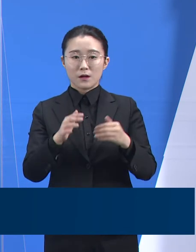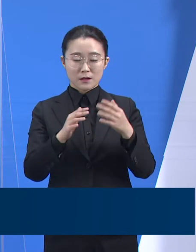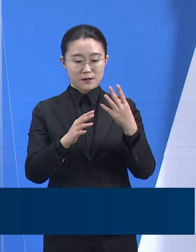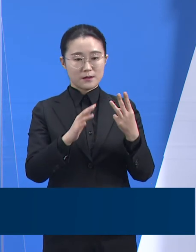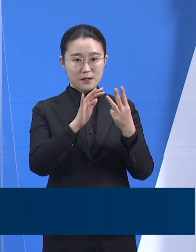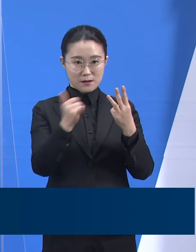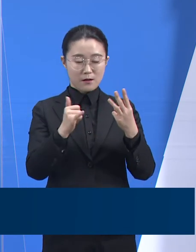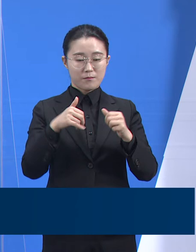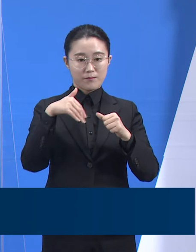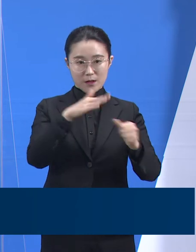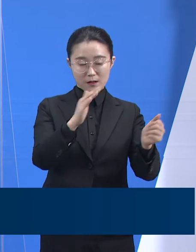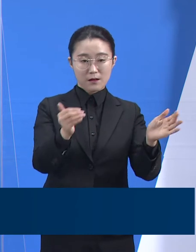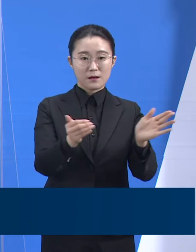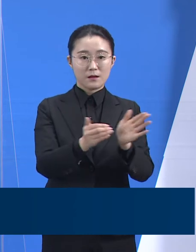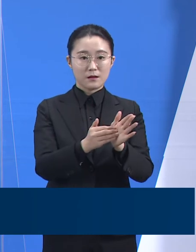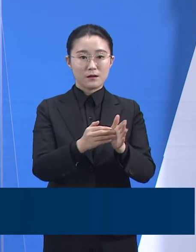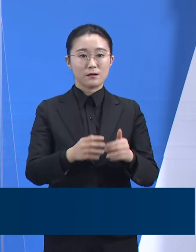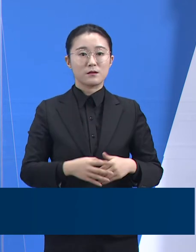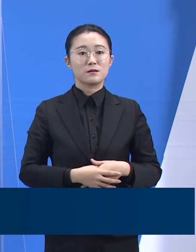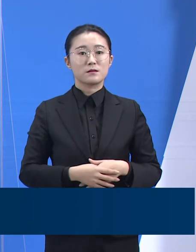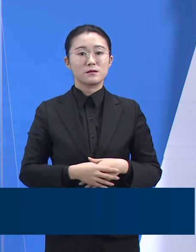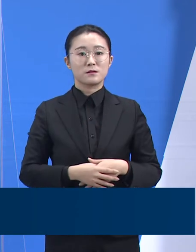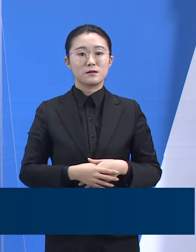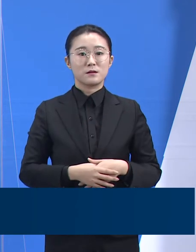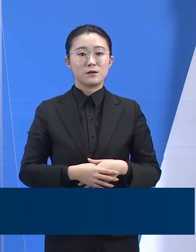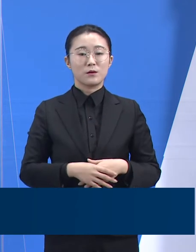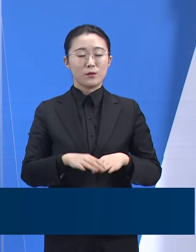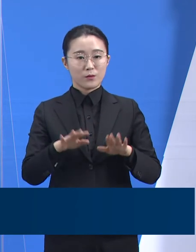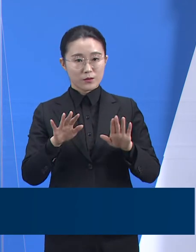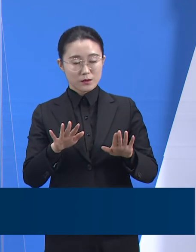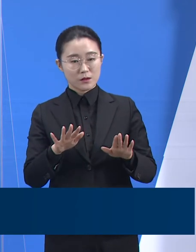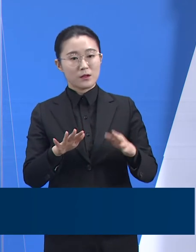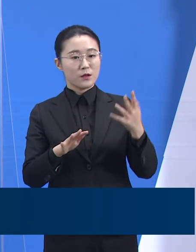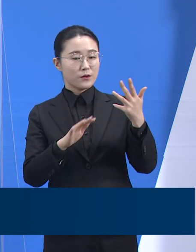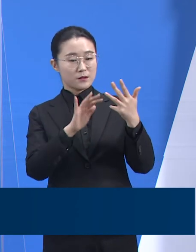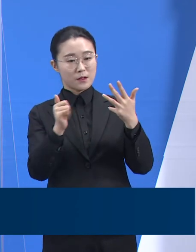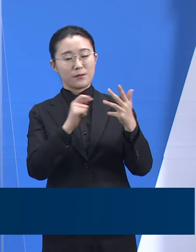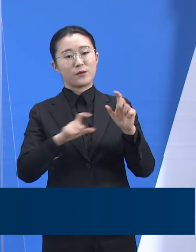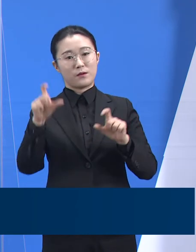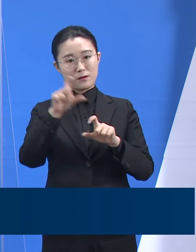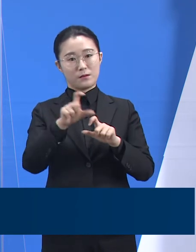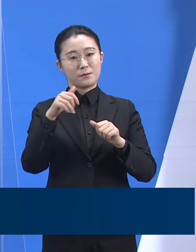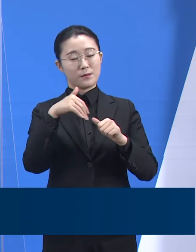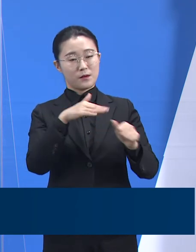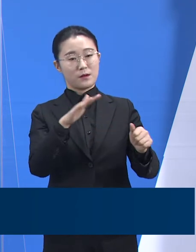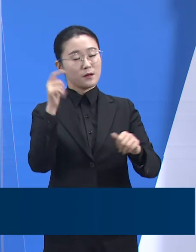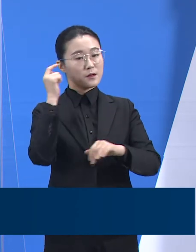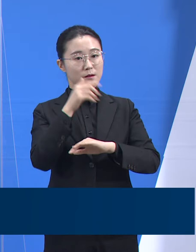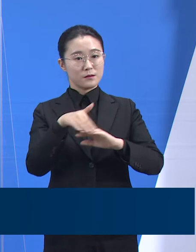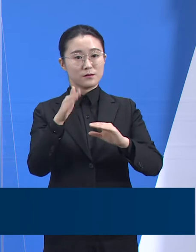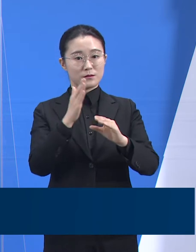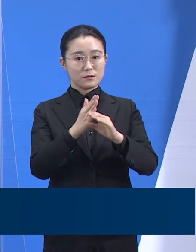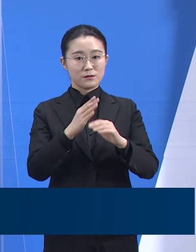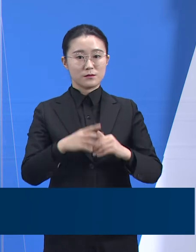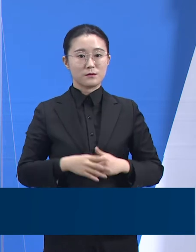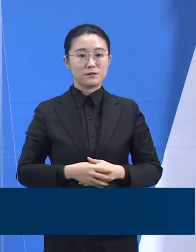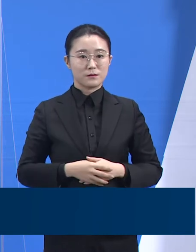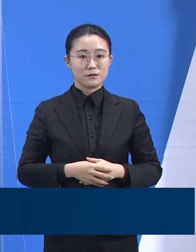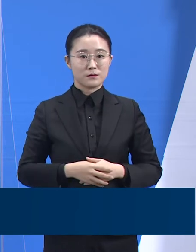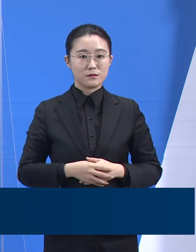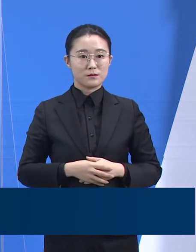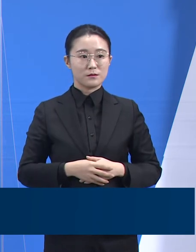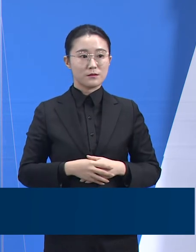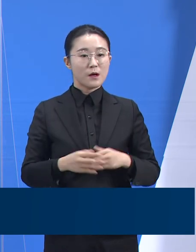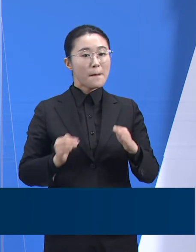3명이 우선 파견되었고 금일 8명이 추가 파견되고 있습니다. 파주시 보건소와 긴밀하게 협력하면서